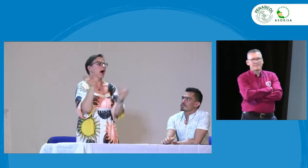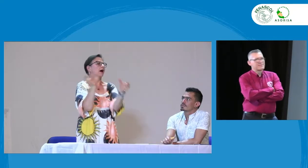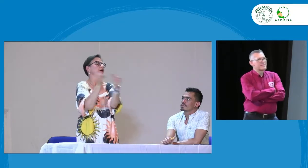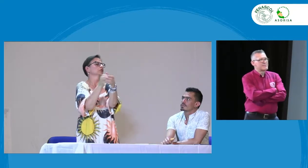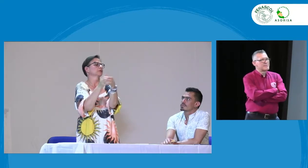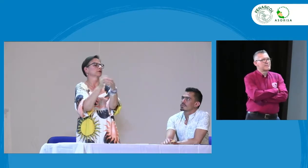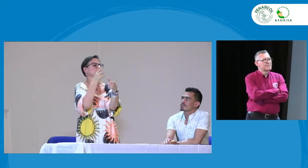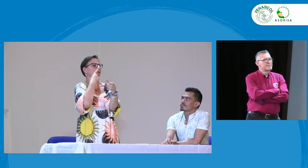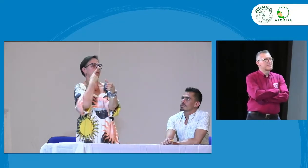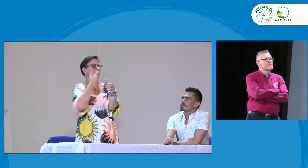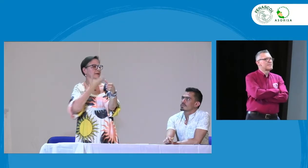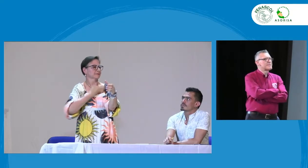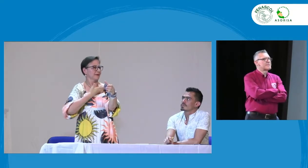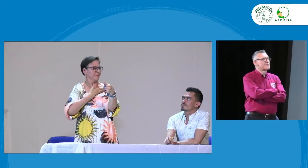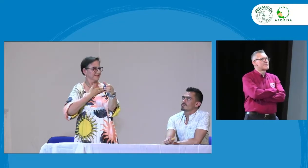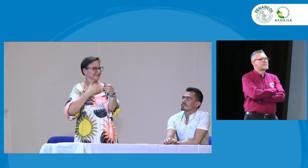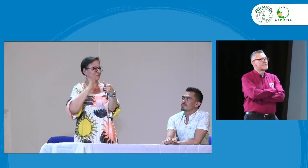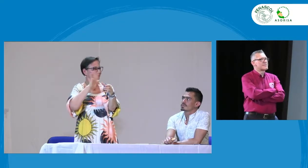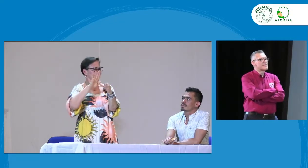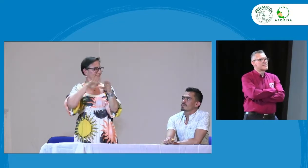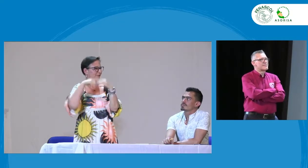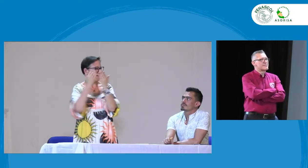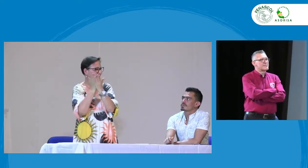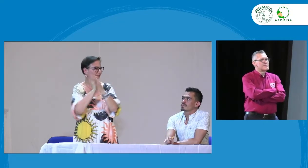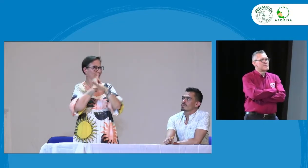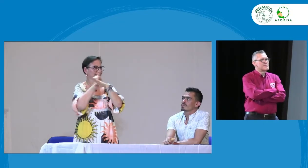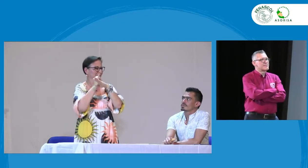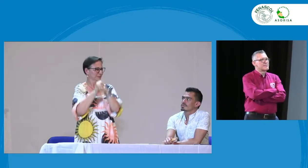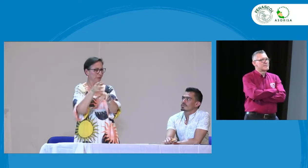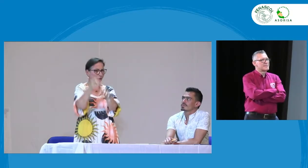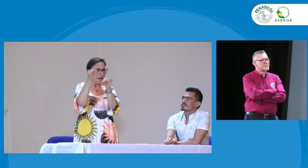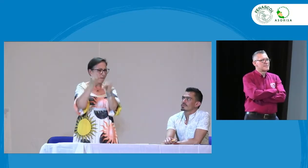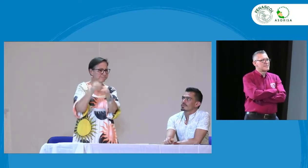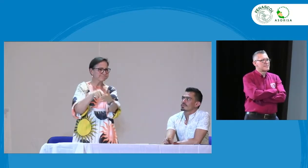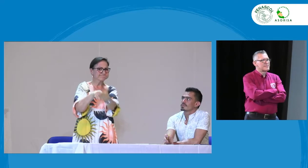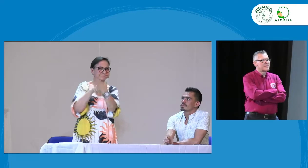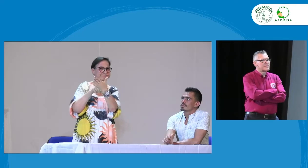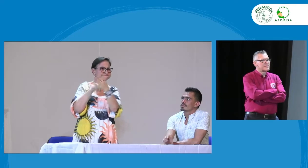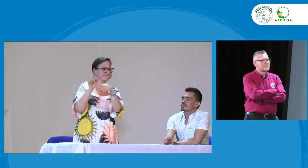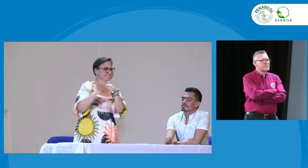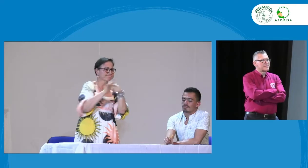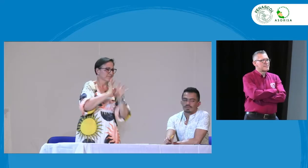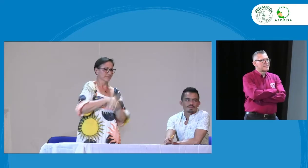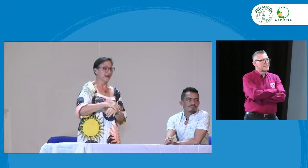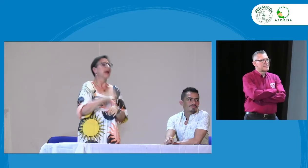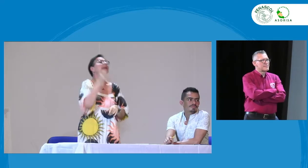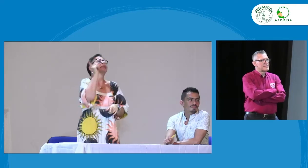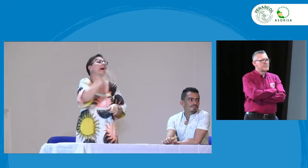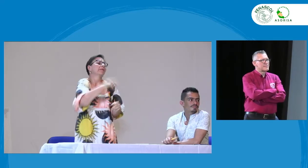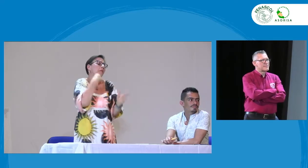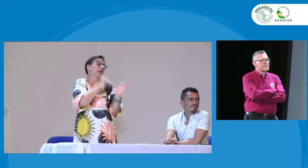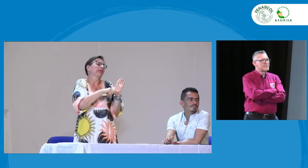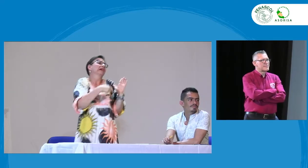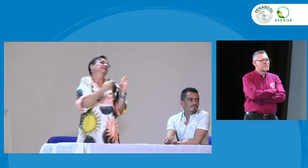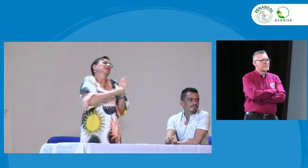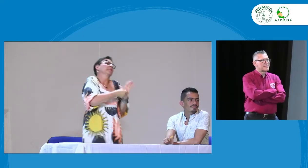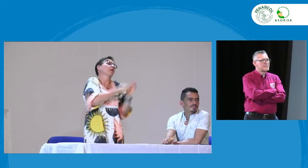reconocer que en Colombia pues veo que las asociaciones de padres de